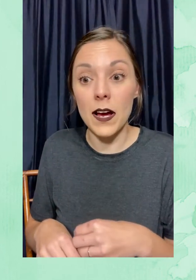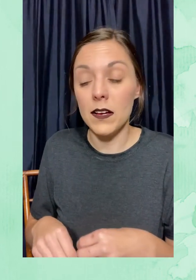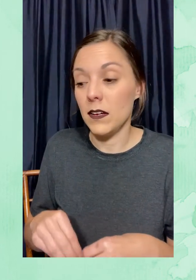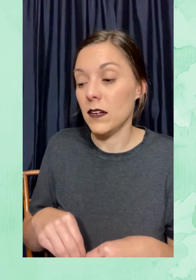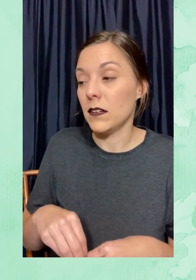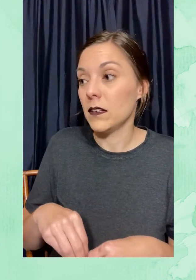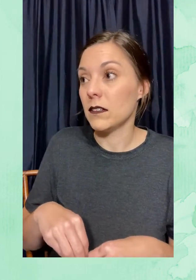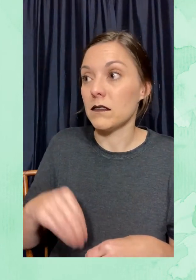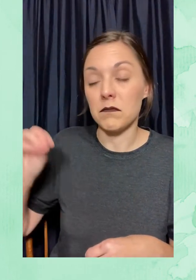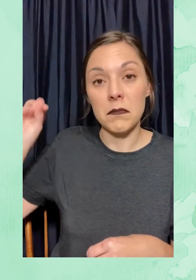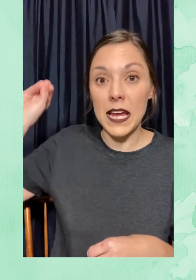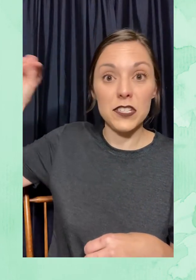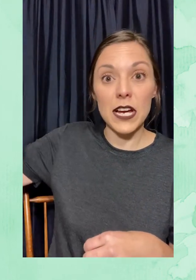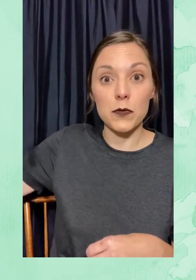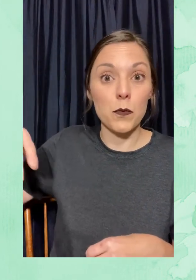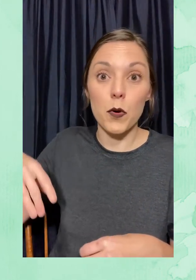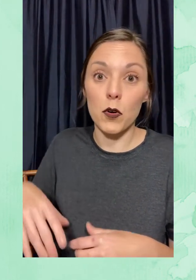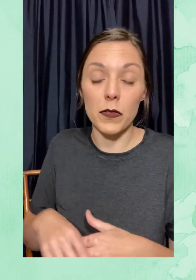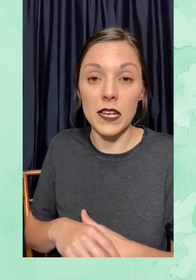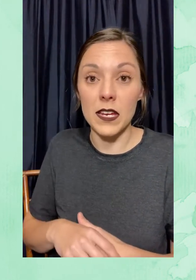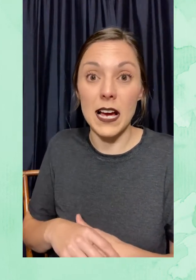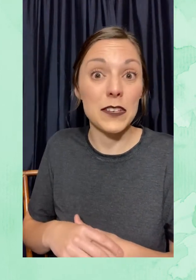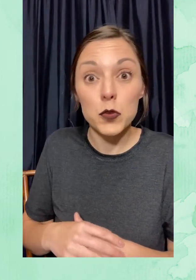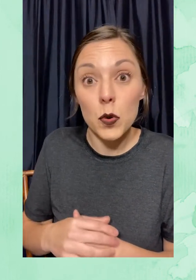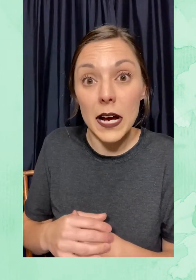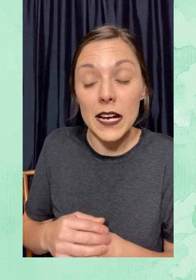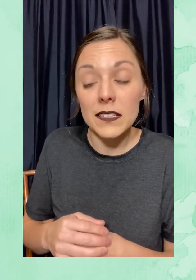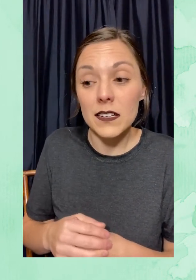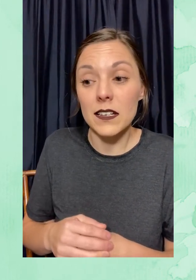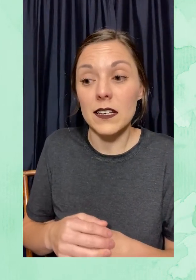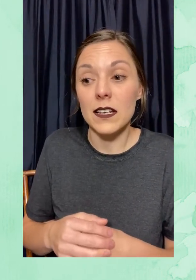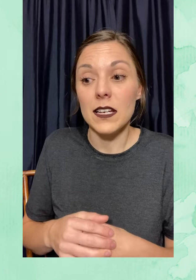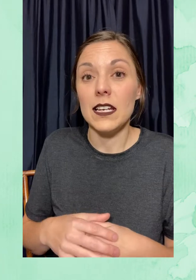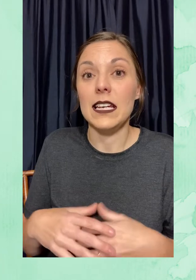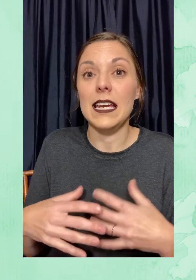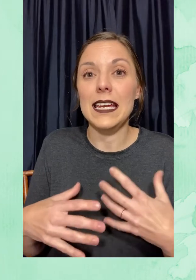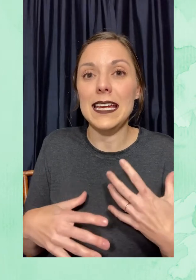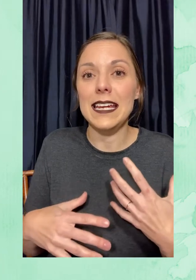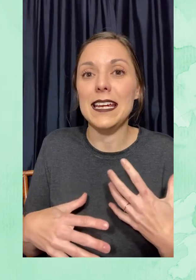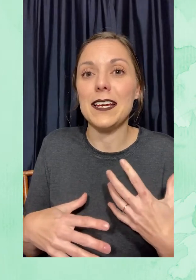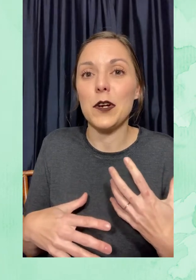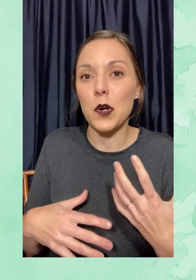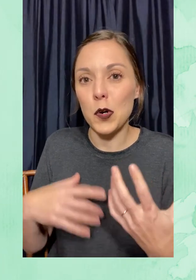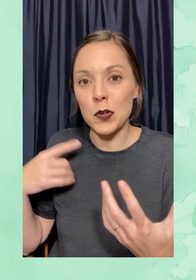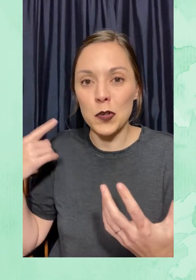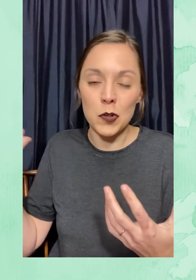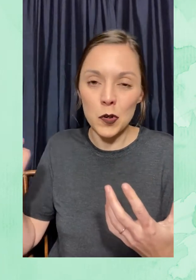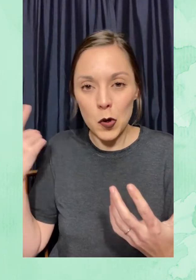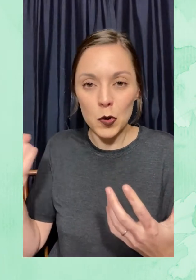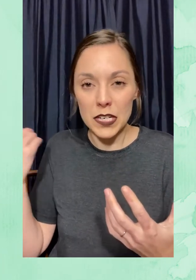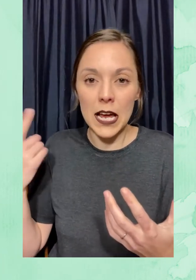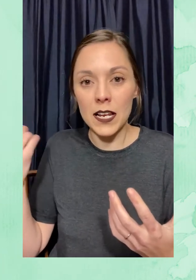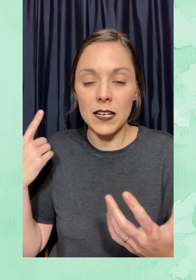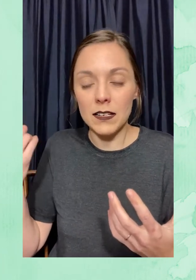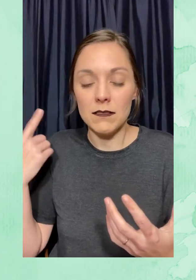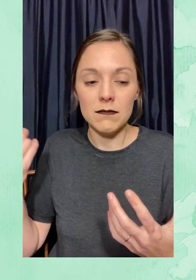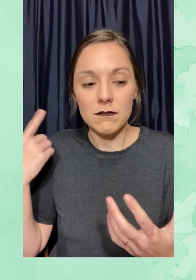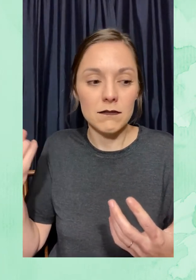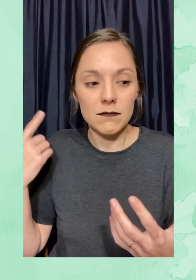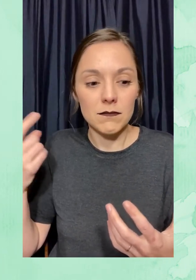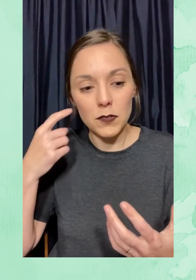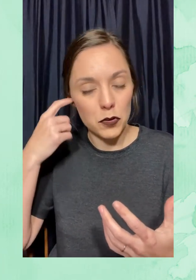agua, echar un poco de azúcar y con otra